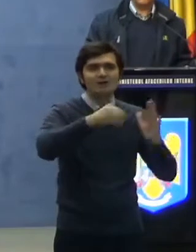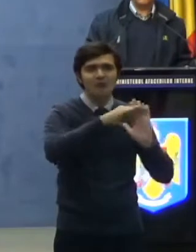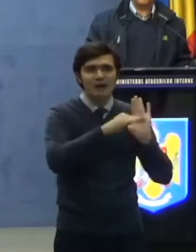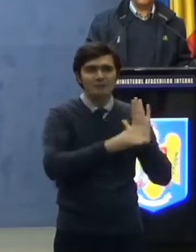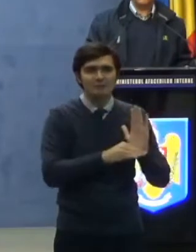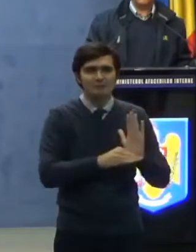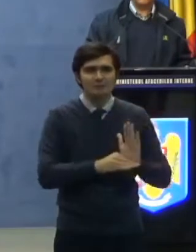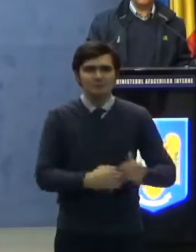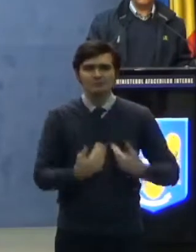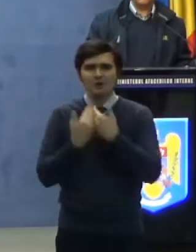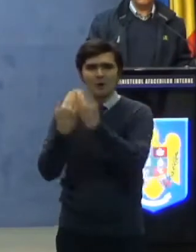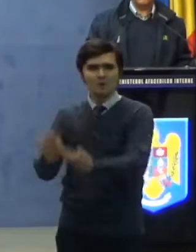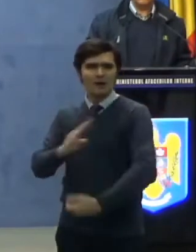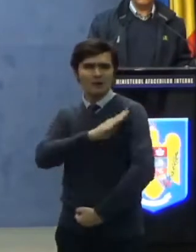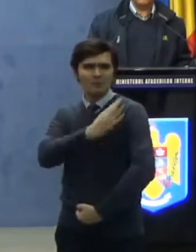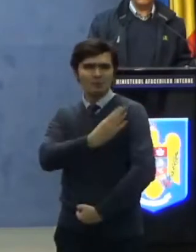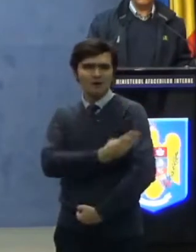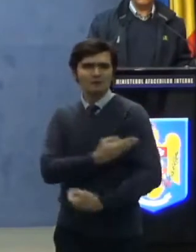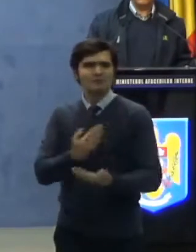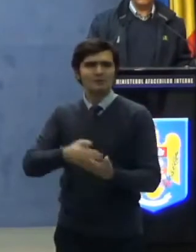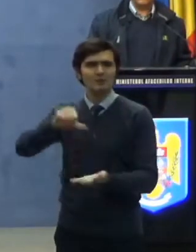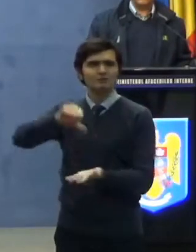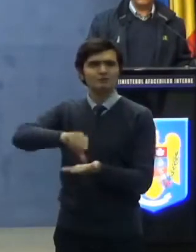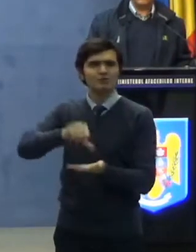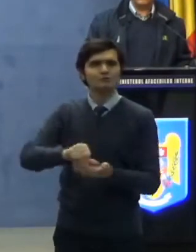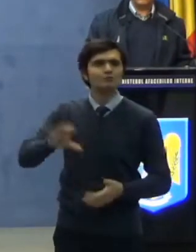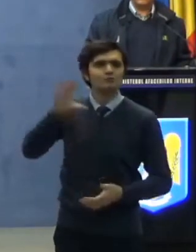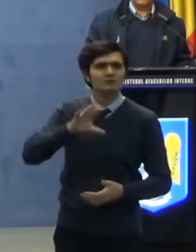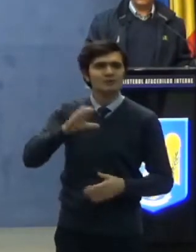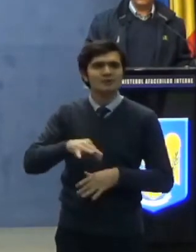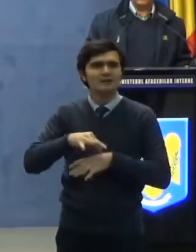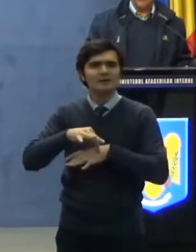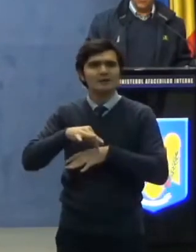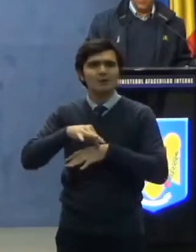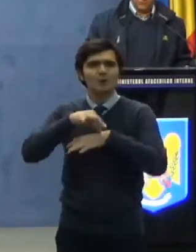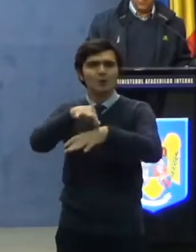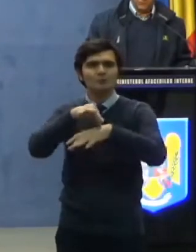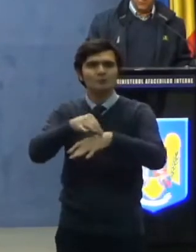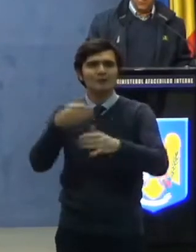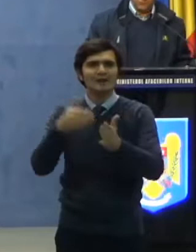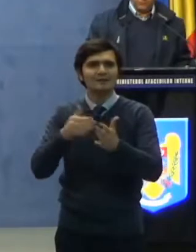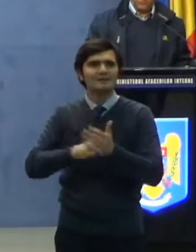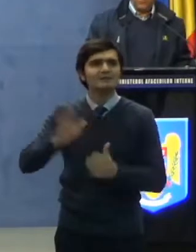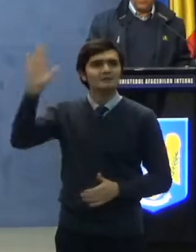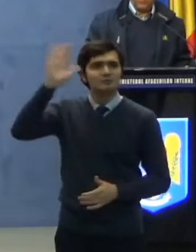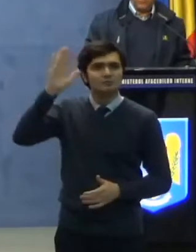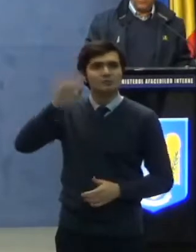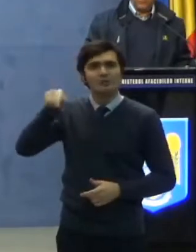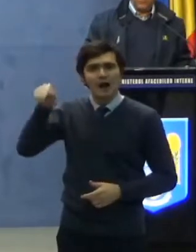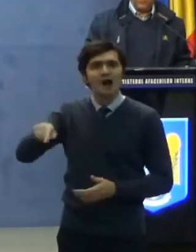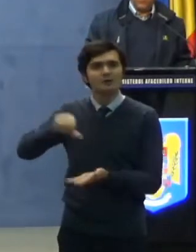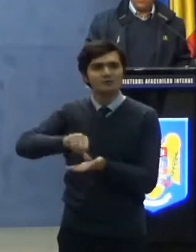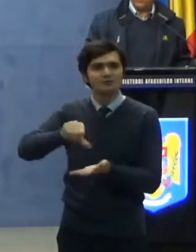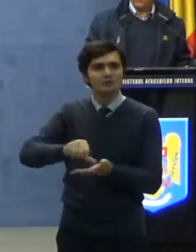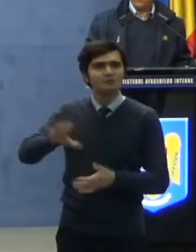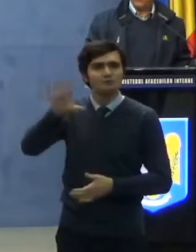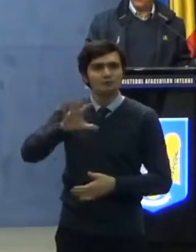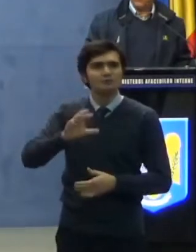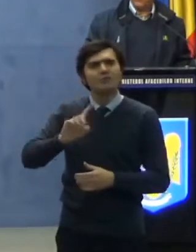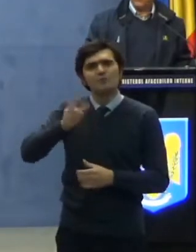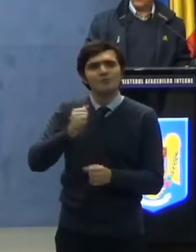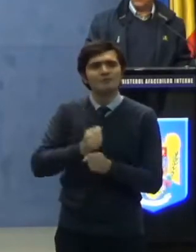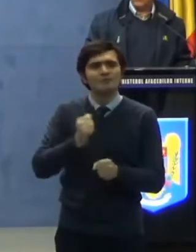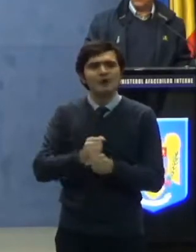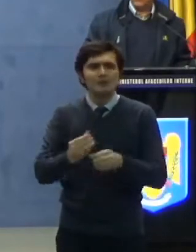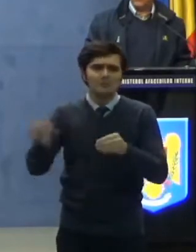împuternicește Centrul Județean de Coordonare și Conducerea Intervenției Suceava pentru a stabili completări și